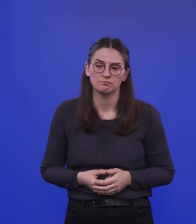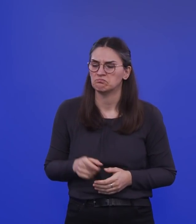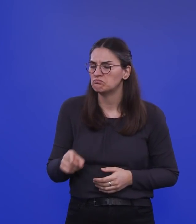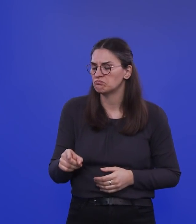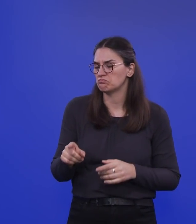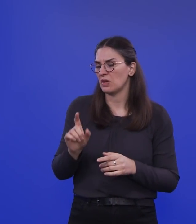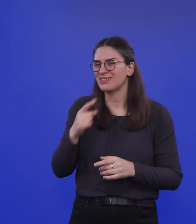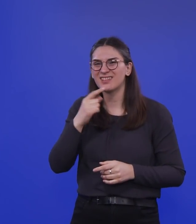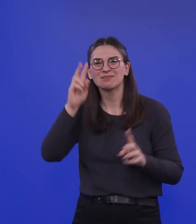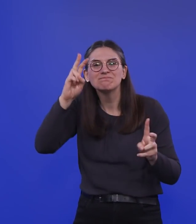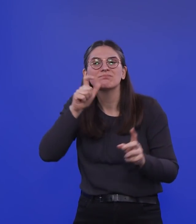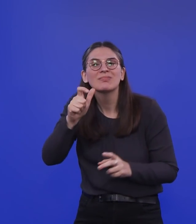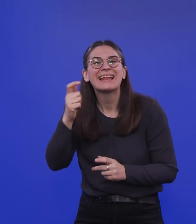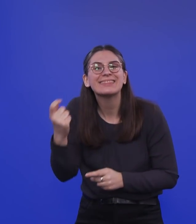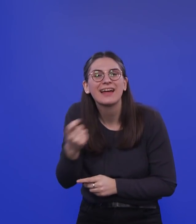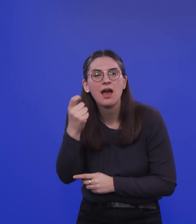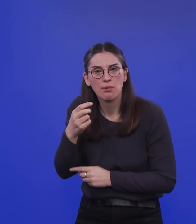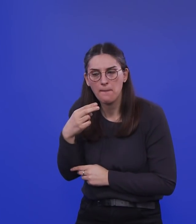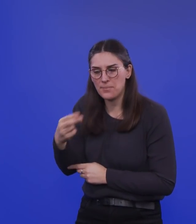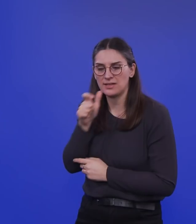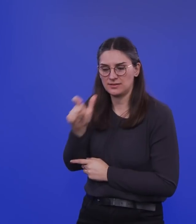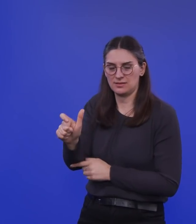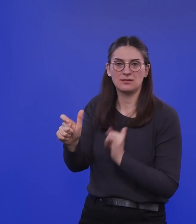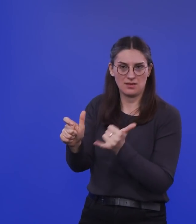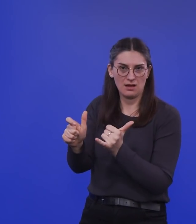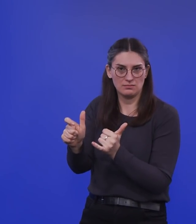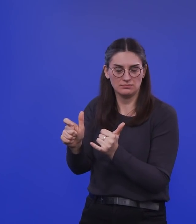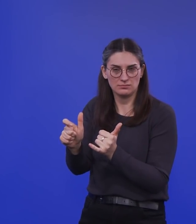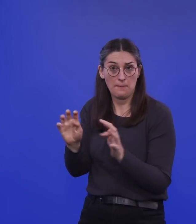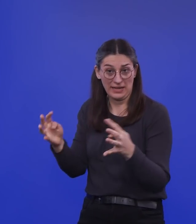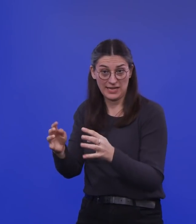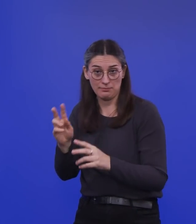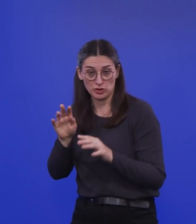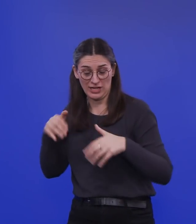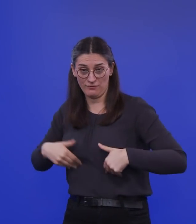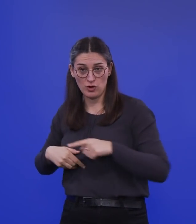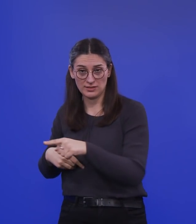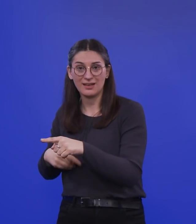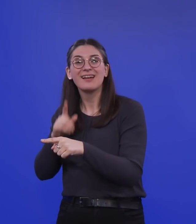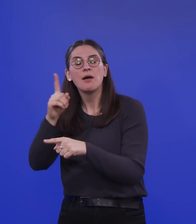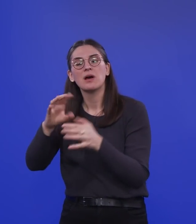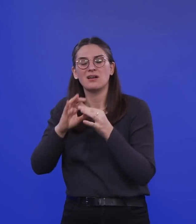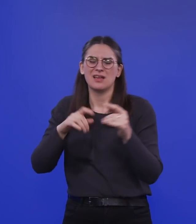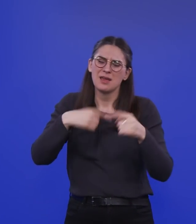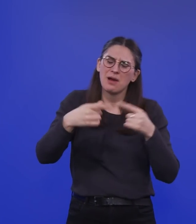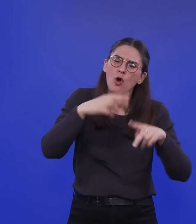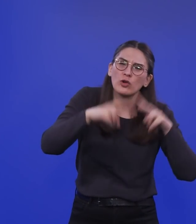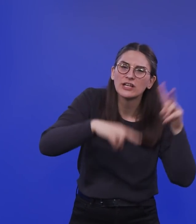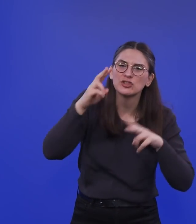Treiber sprechen bei einer pandemischen Influenza. Das wird aber von Pandemievirus zu Pandemievirus auch unterschiedlich